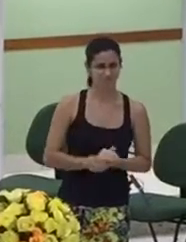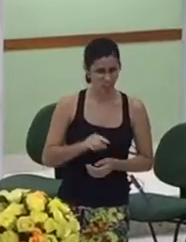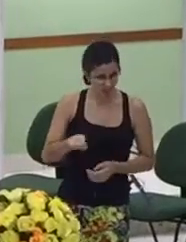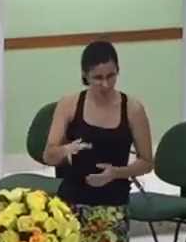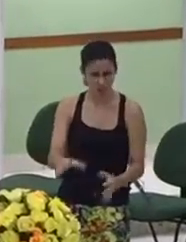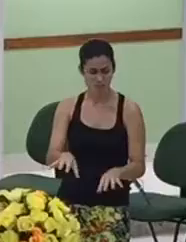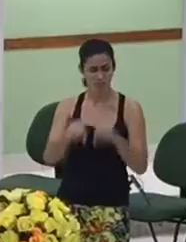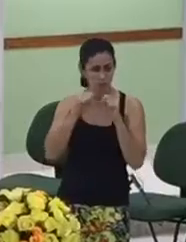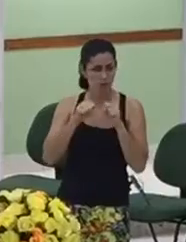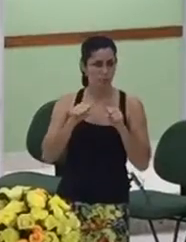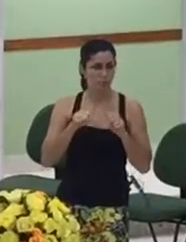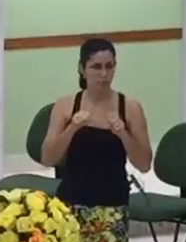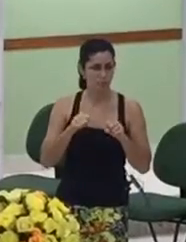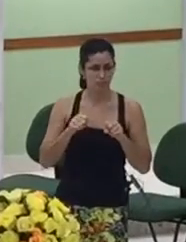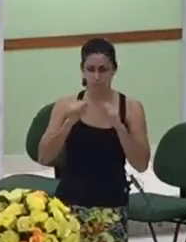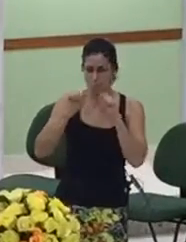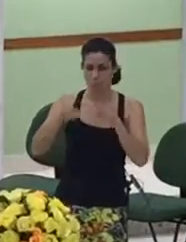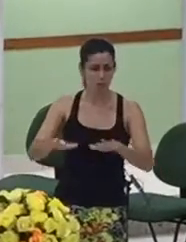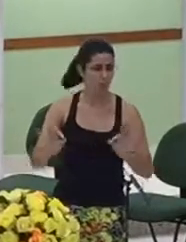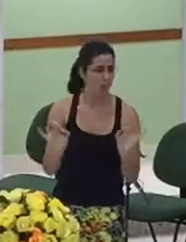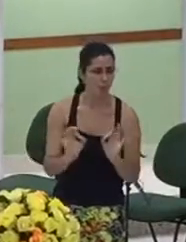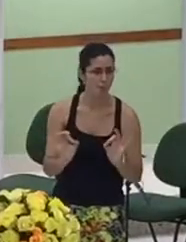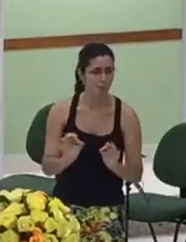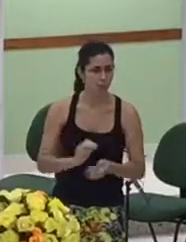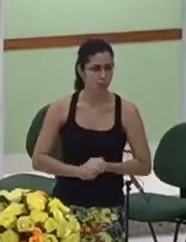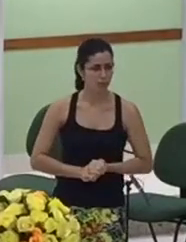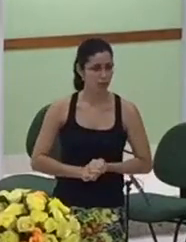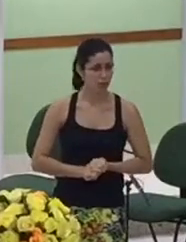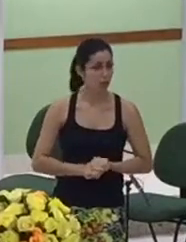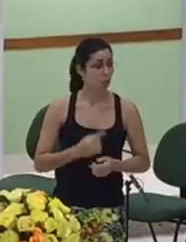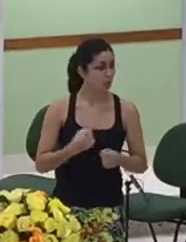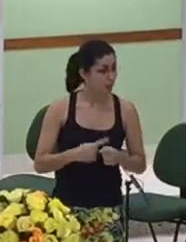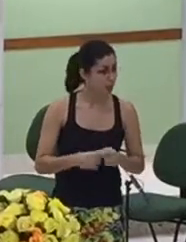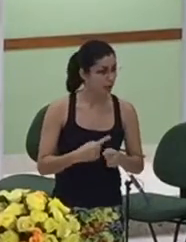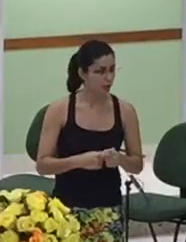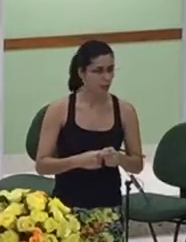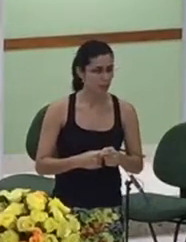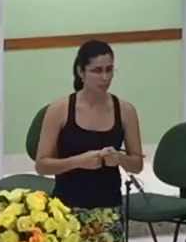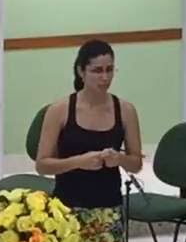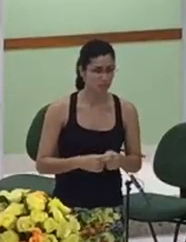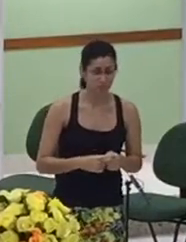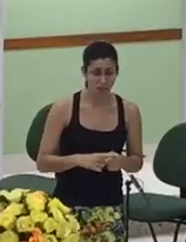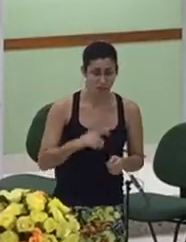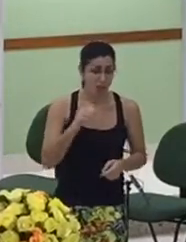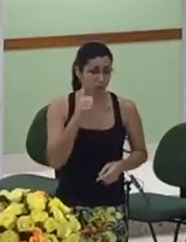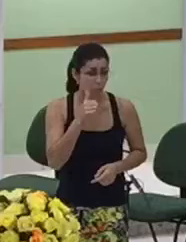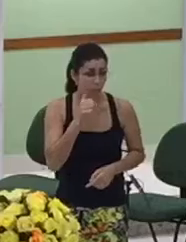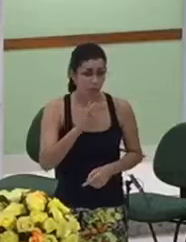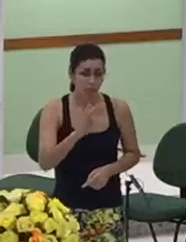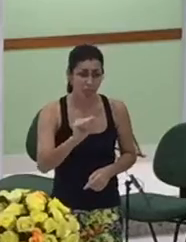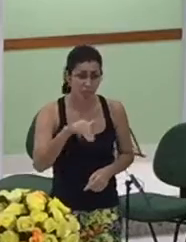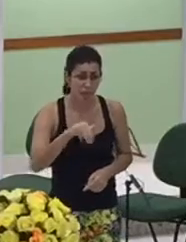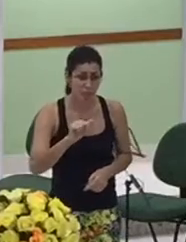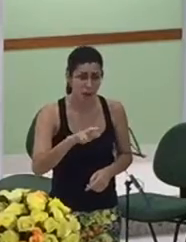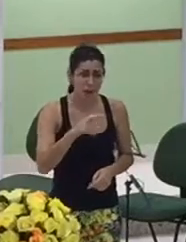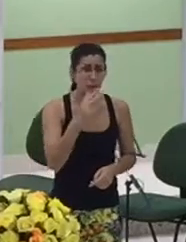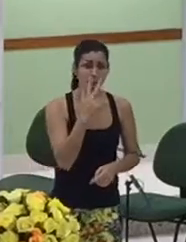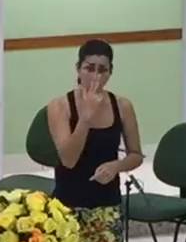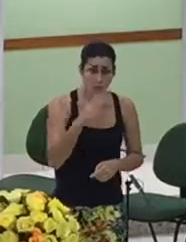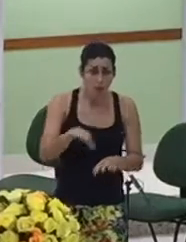abençoada porque ela já tinha na mão dela já tinha morrido dois e talvez o sogro